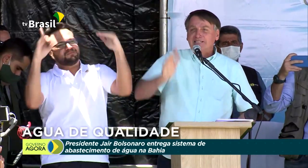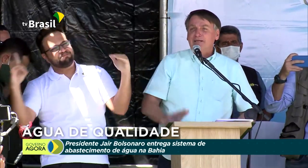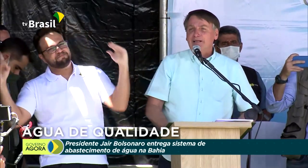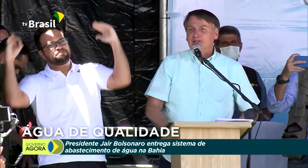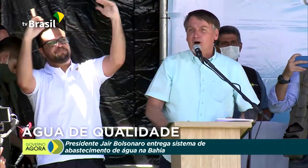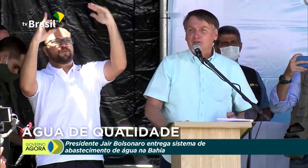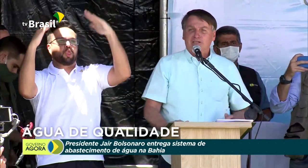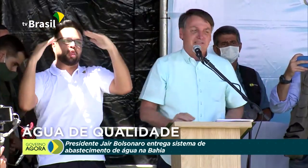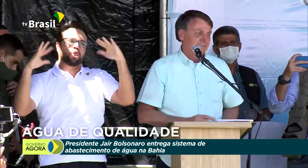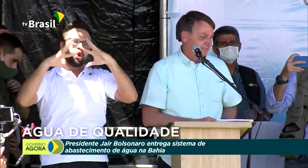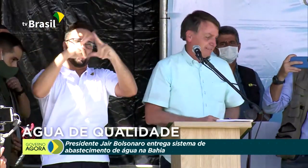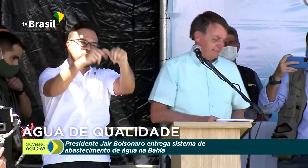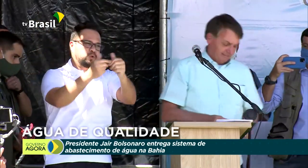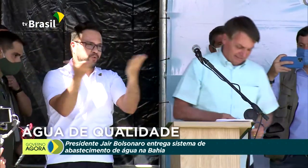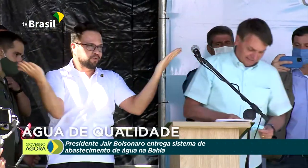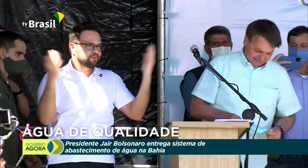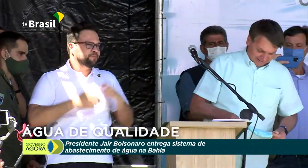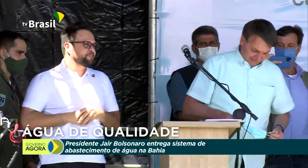Deus acima de todos.